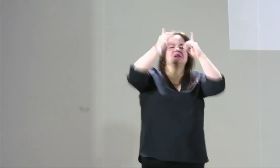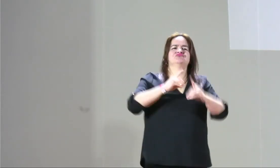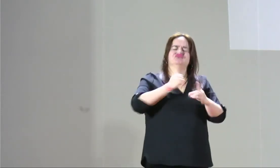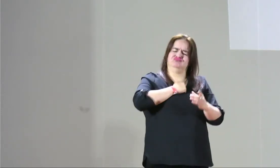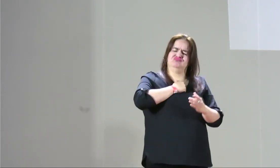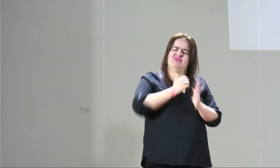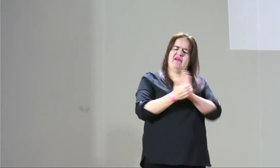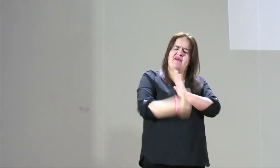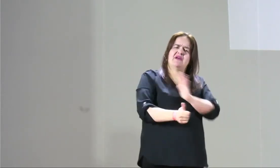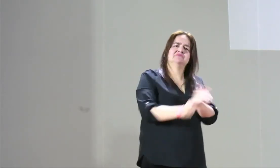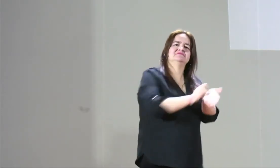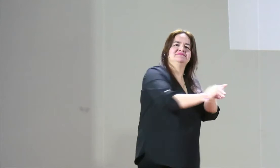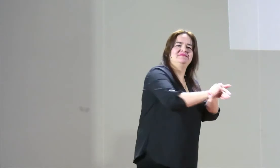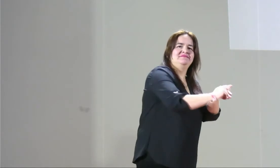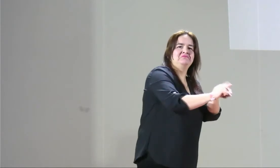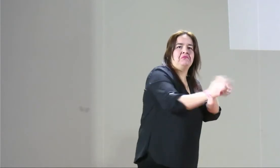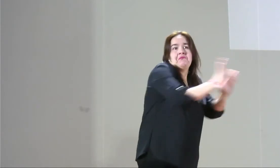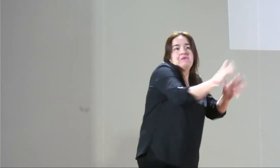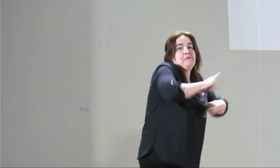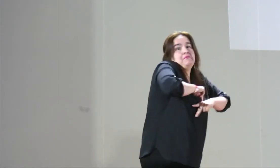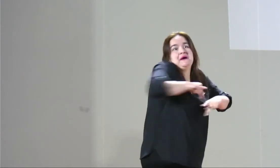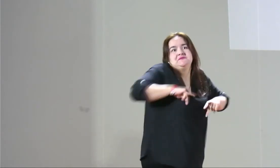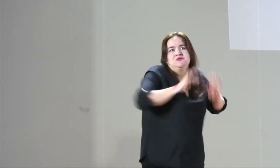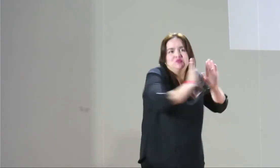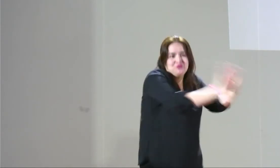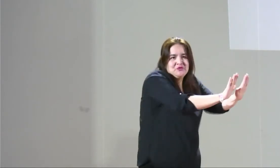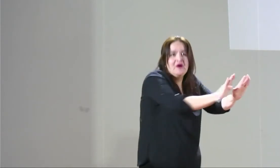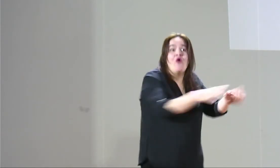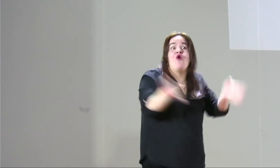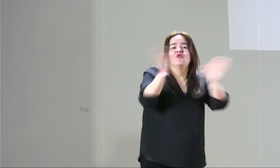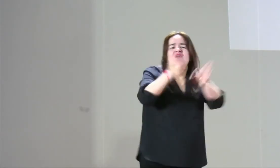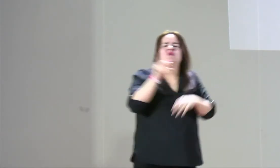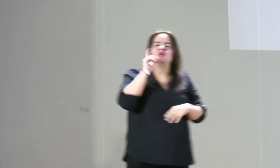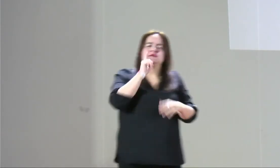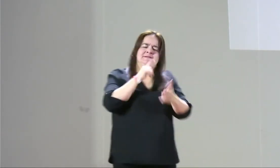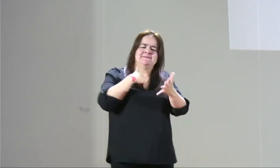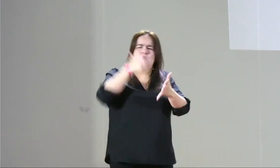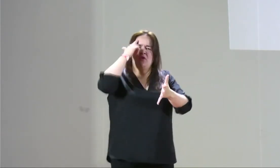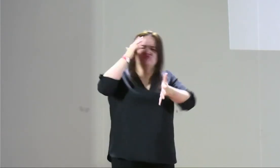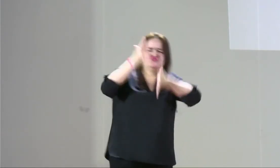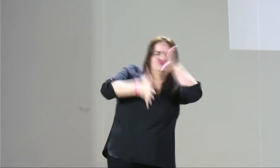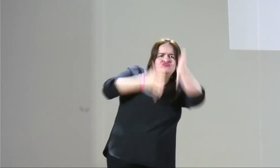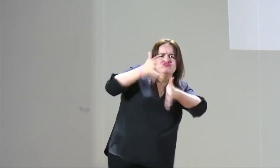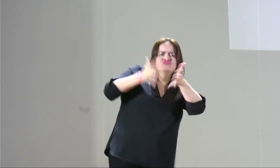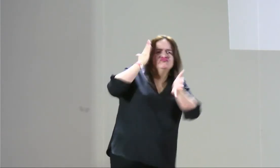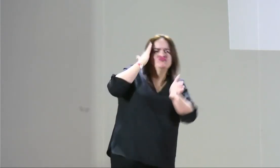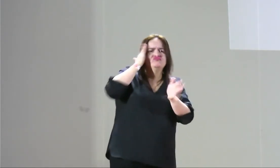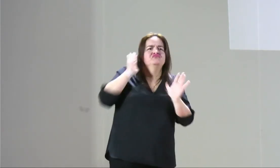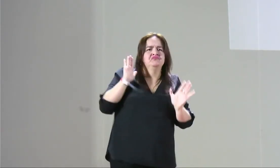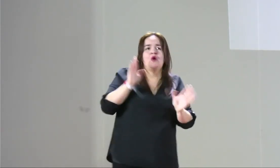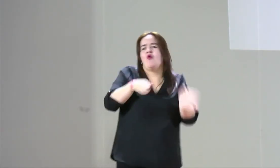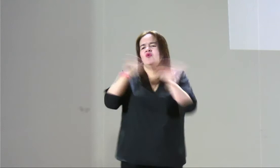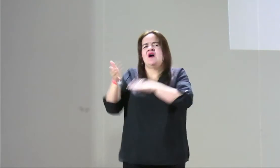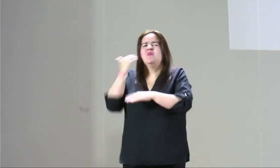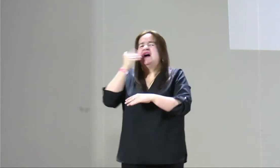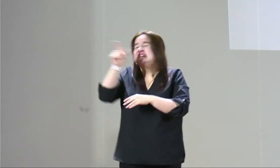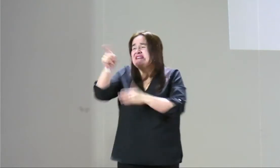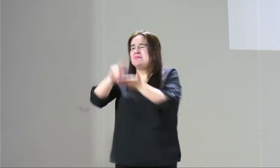sordas, eso depende de ustedes, de su decisión, yo quiero hacer la comunicación con mi médico de manera directa, de manera escrita, o hay personas